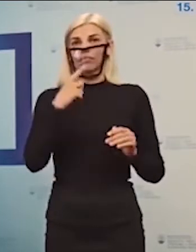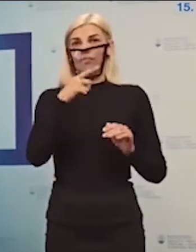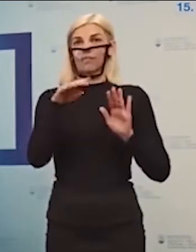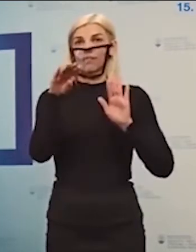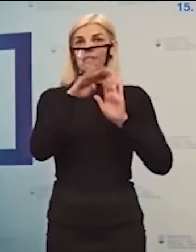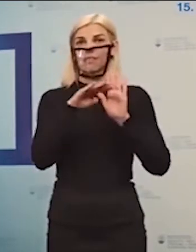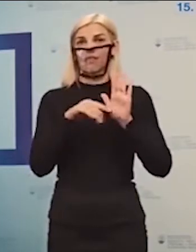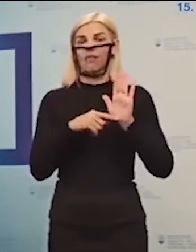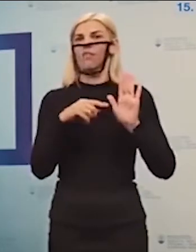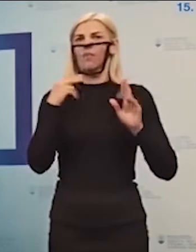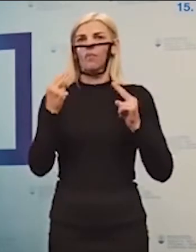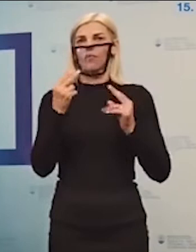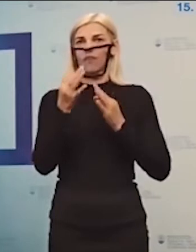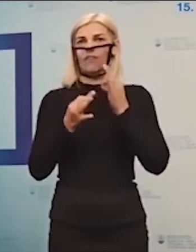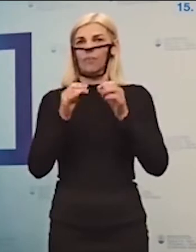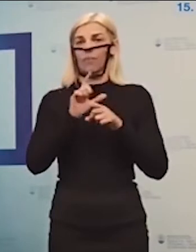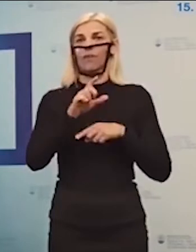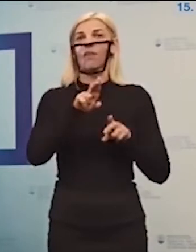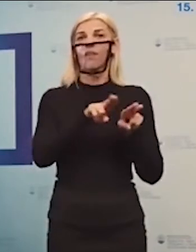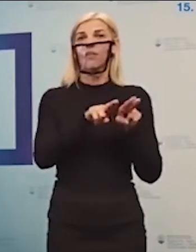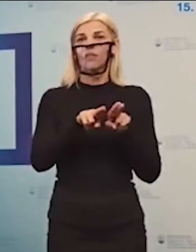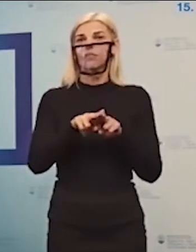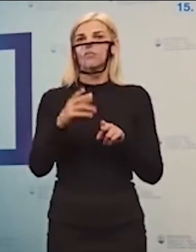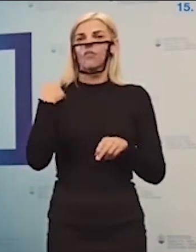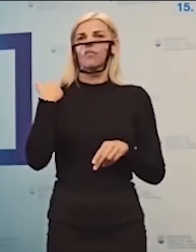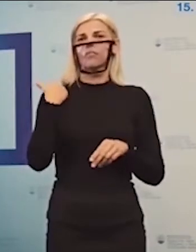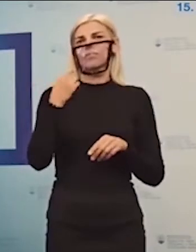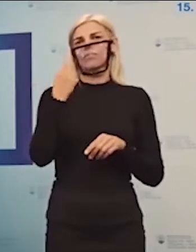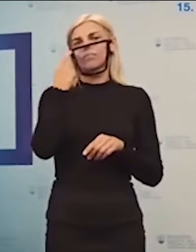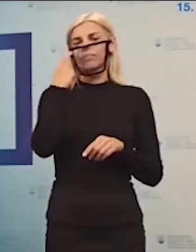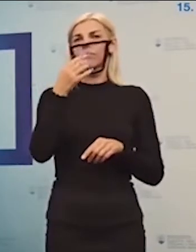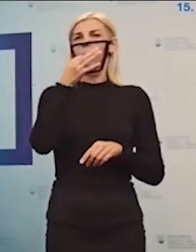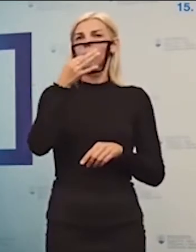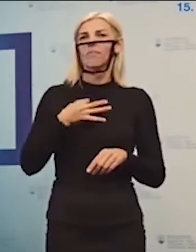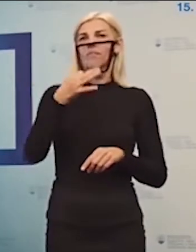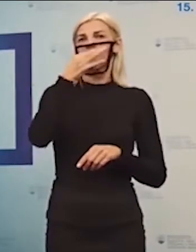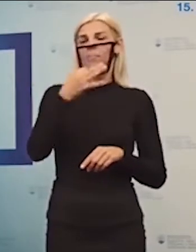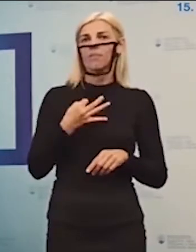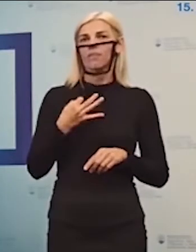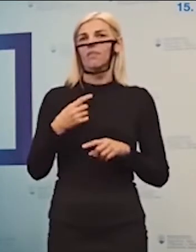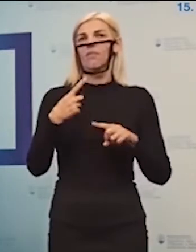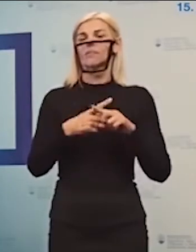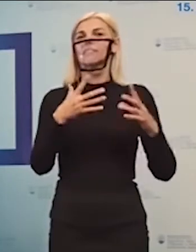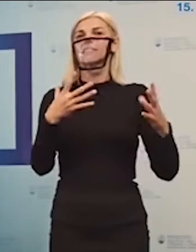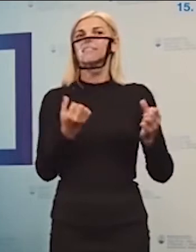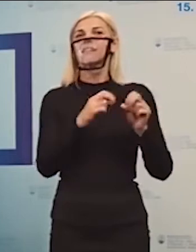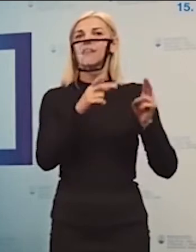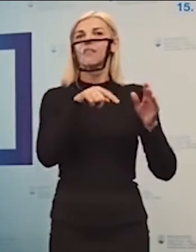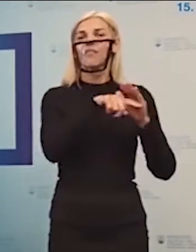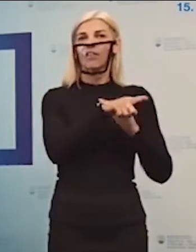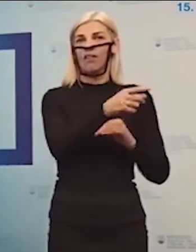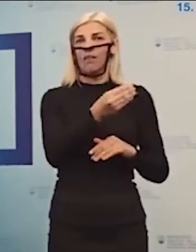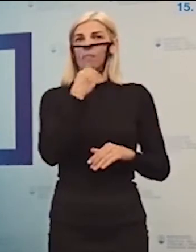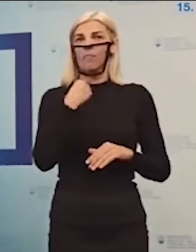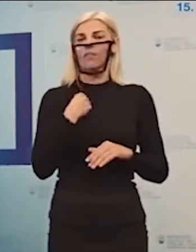to je dôležitá možno informácia pre rodičov, ktorí sa nás to pýtajú, alebo pre niektorých zriadovateľov, ktorí možno majú niektoré nejasnosti, keďže ten zákon bol